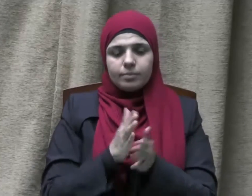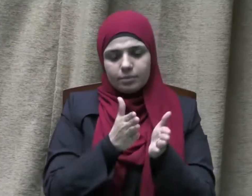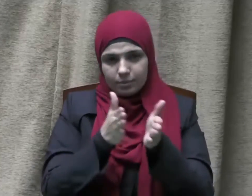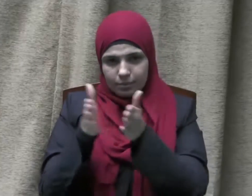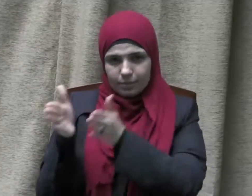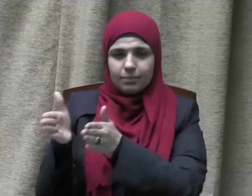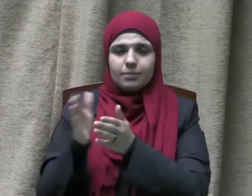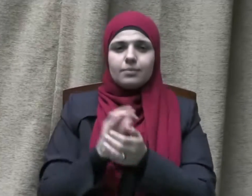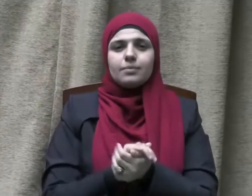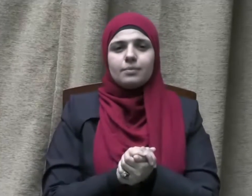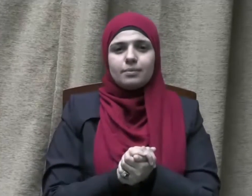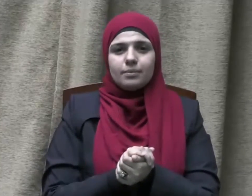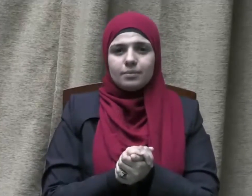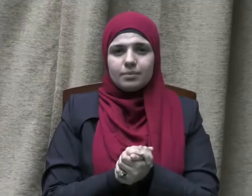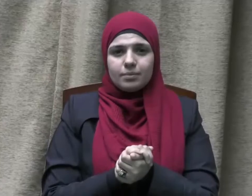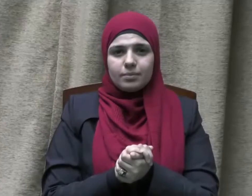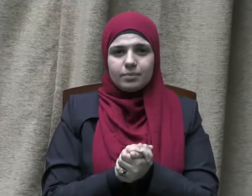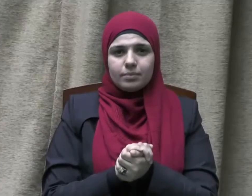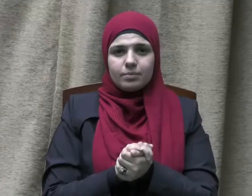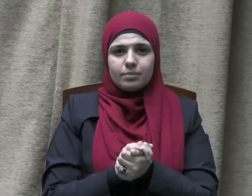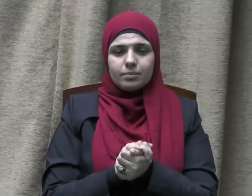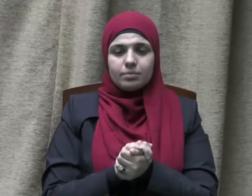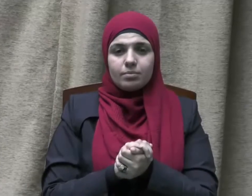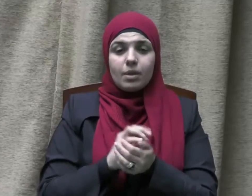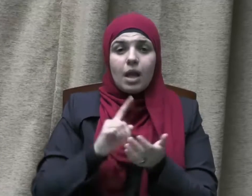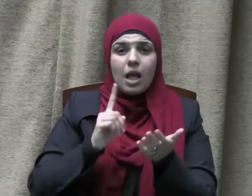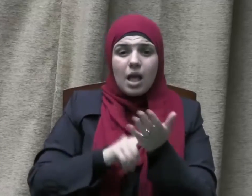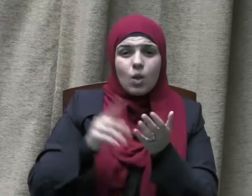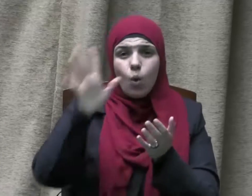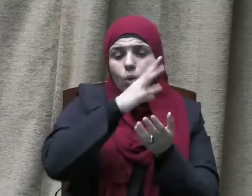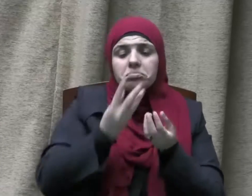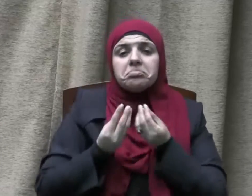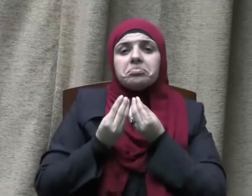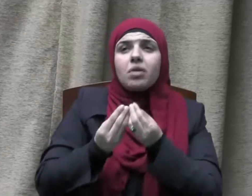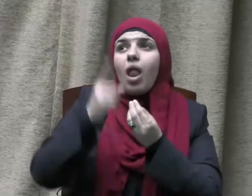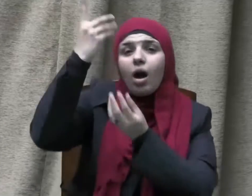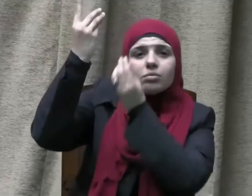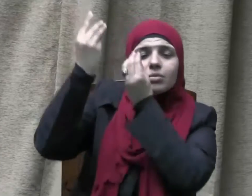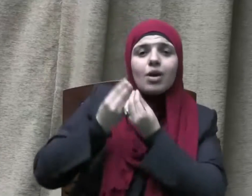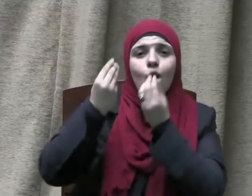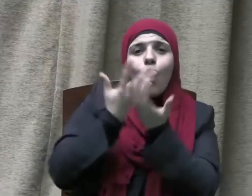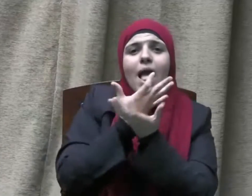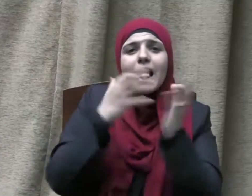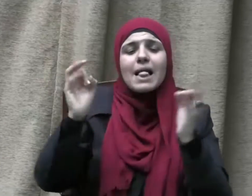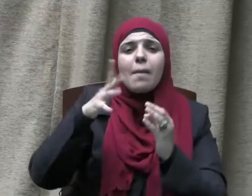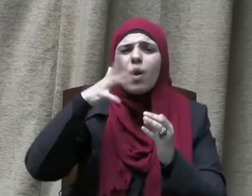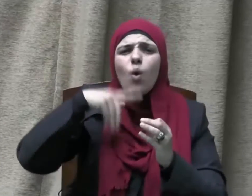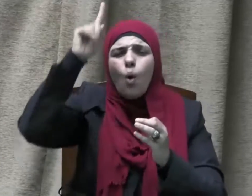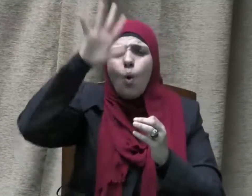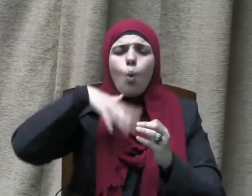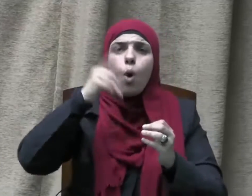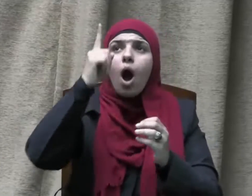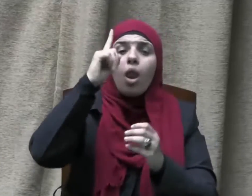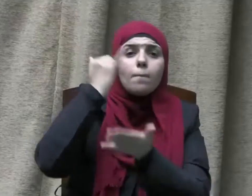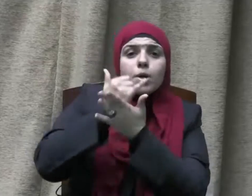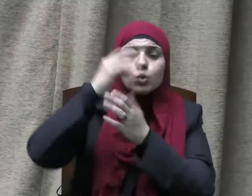فإن العطايا الربانية والنفحات الإلهية للأمة